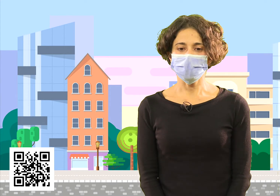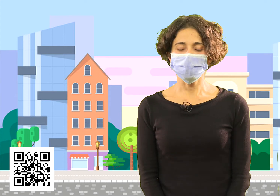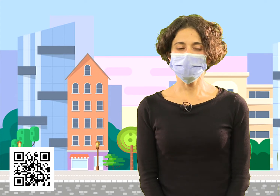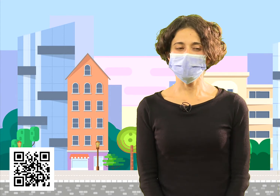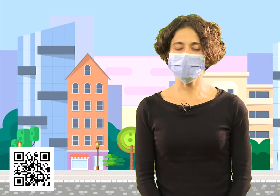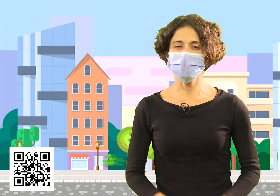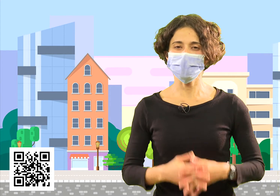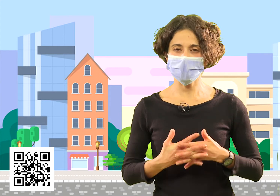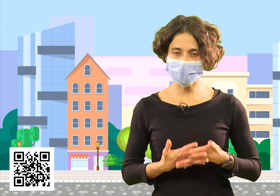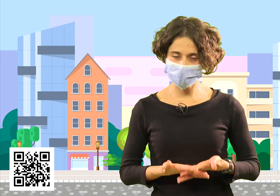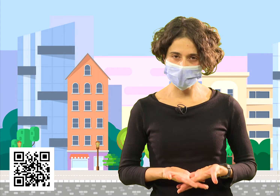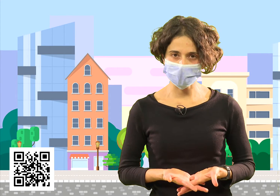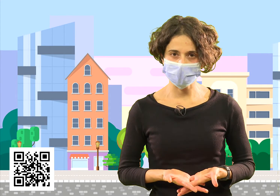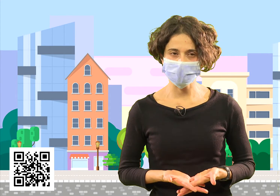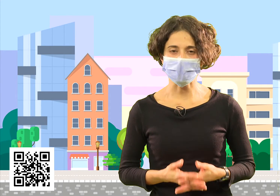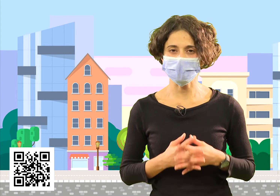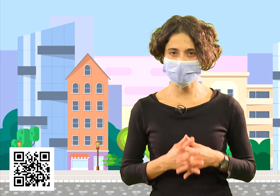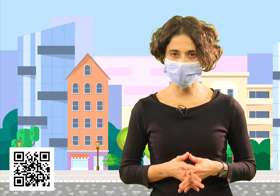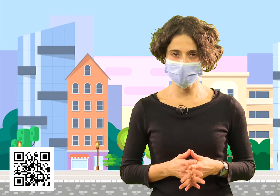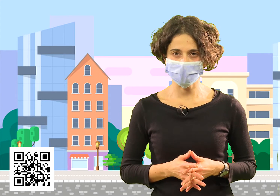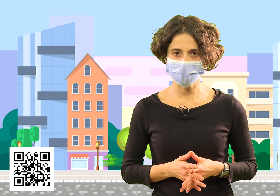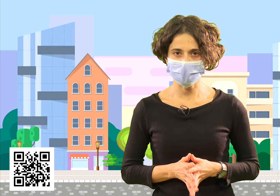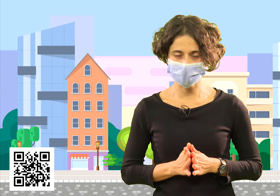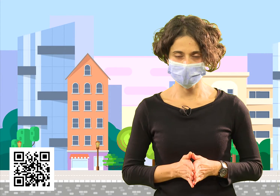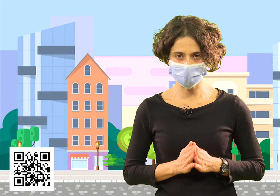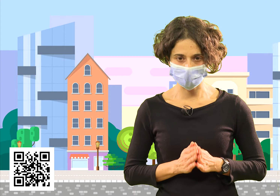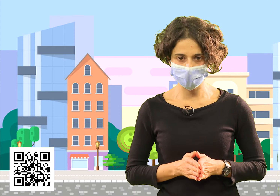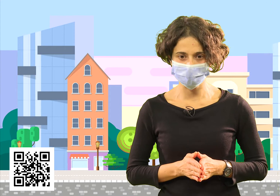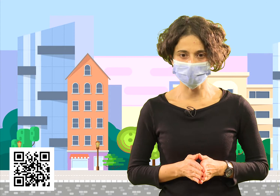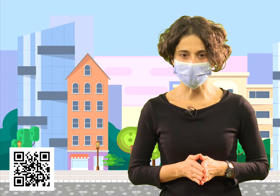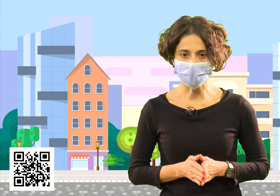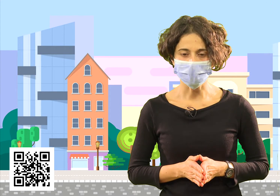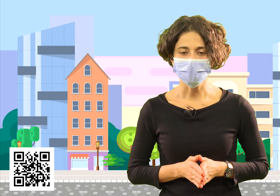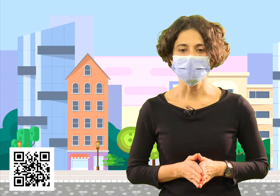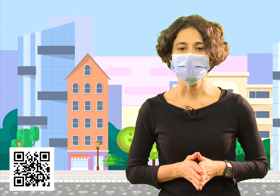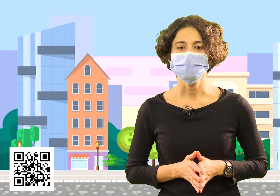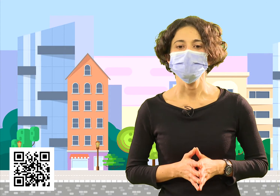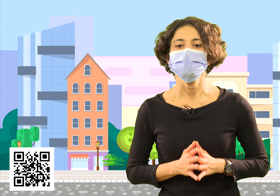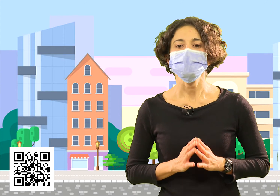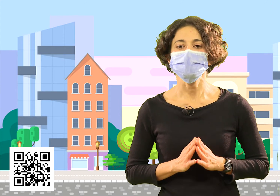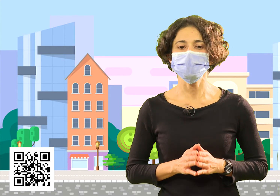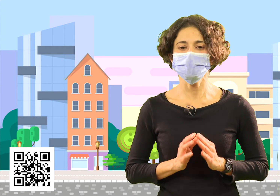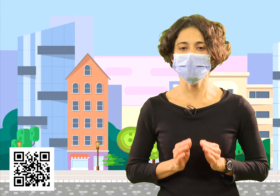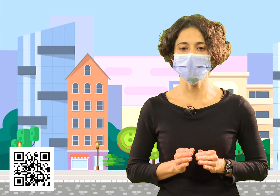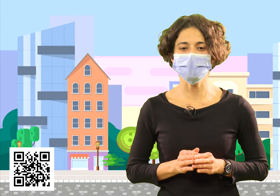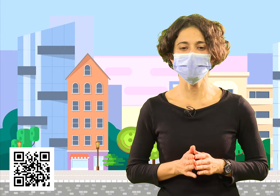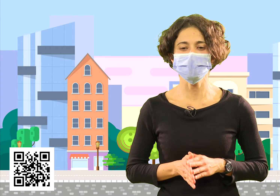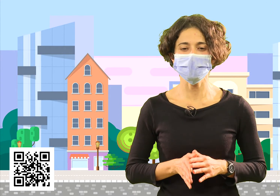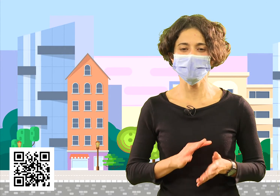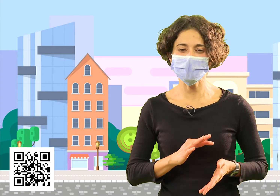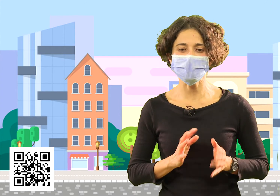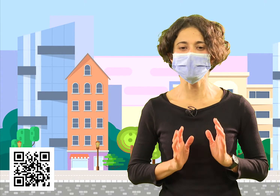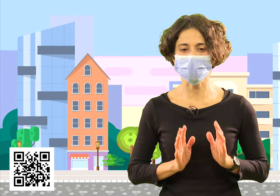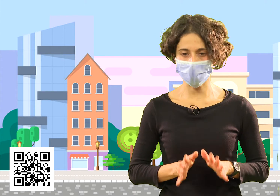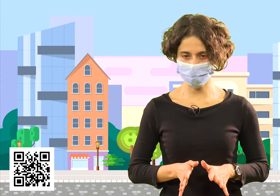Ahora, a volver a mirar las imágenes atentamente. Fíjense muy bien. Y vamos a ver si son